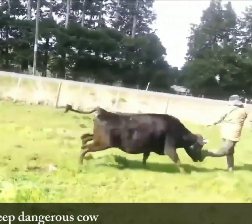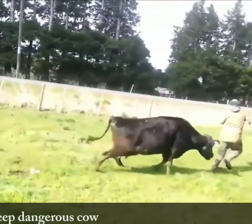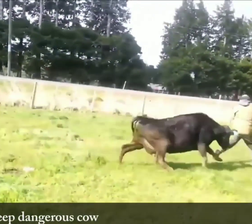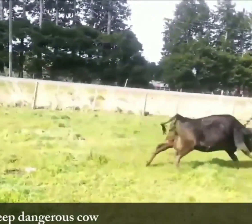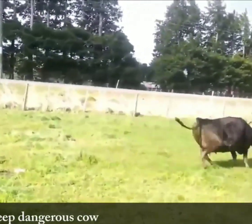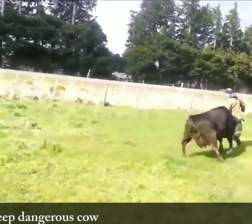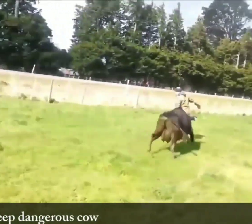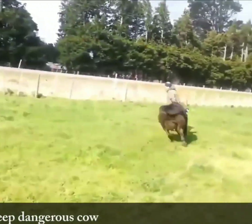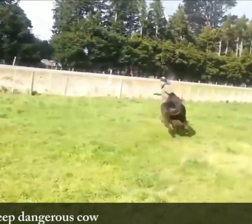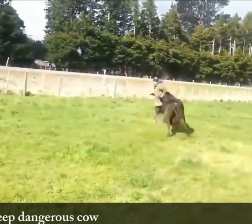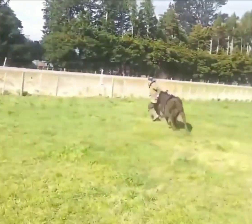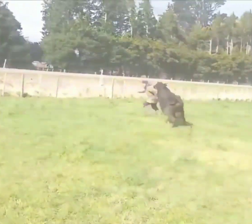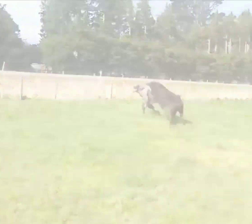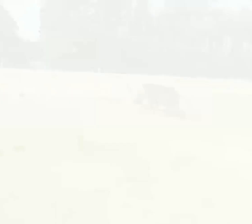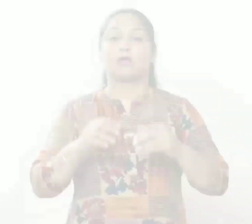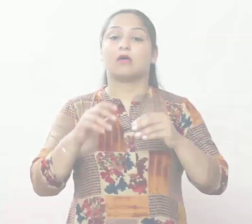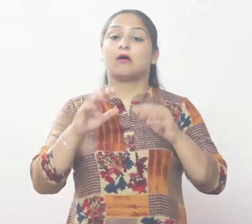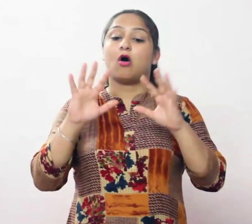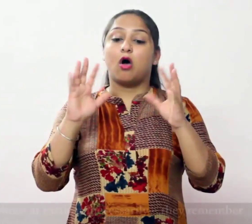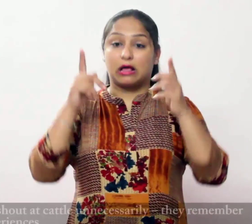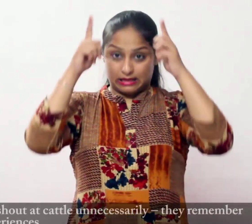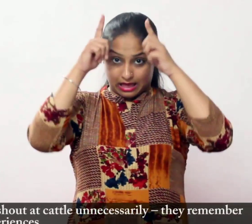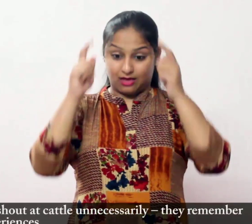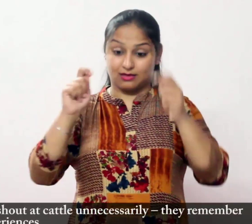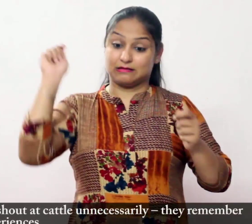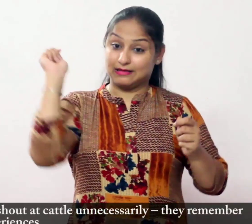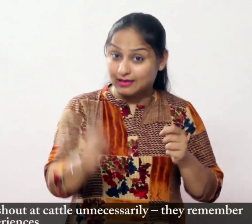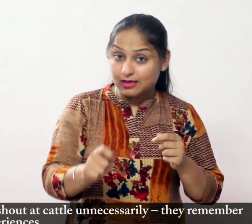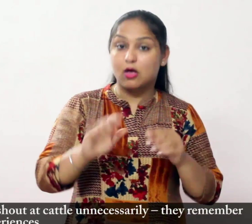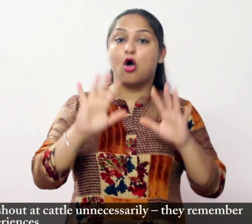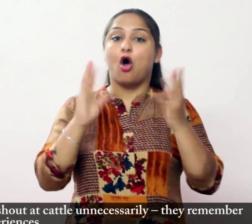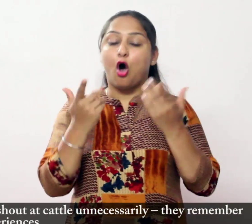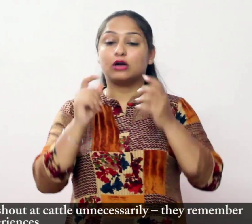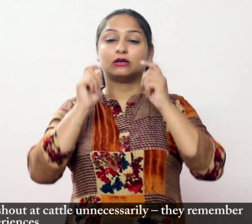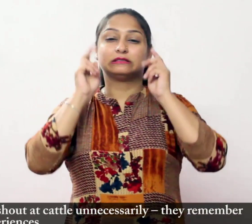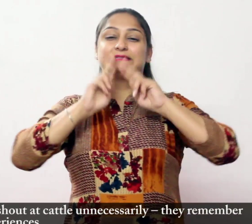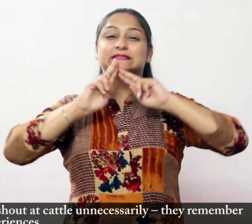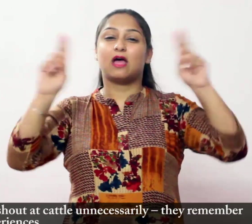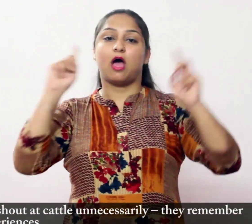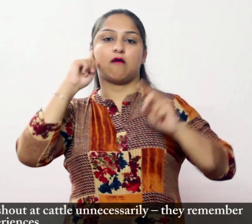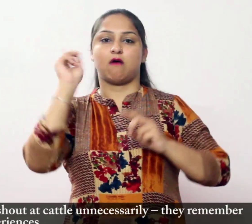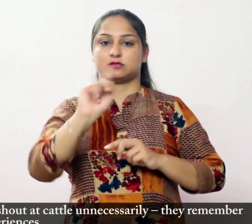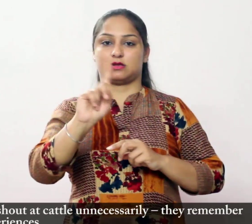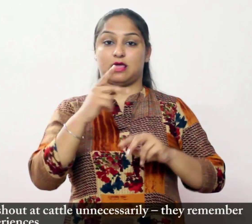मवेश्यों को बेवज़े पीटना या चिल्लाना उन्हें बुरा अनुभव याद है